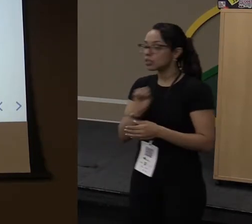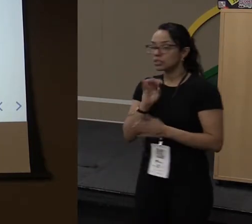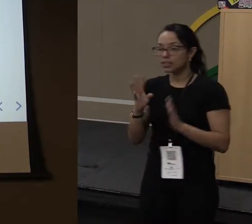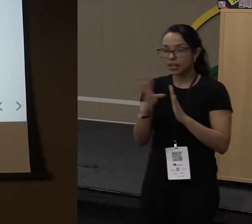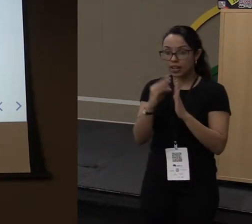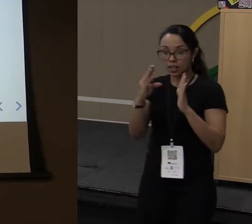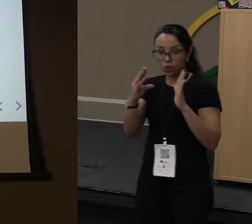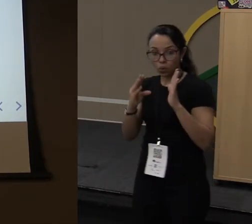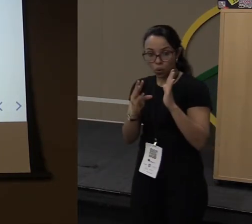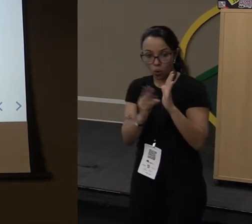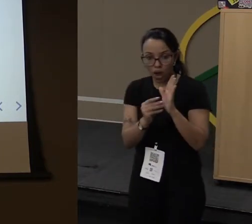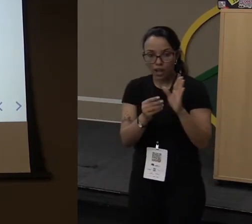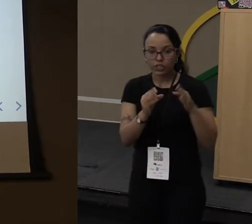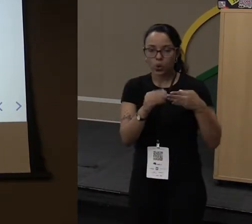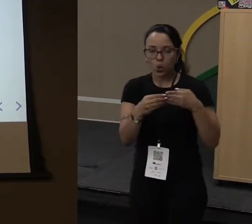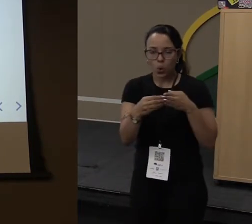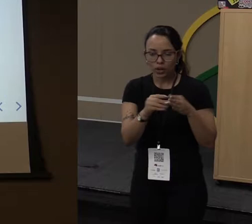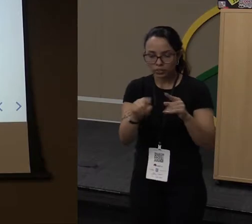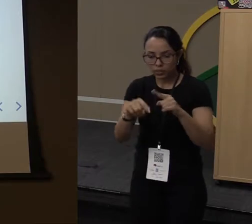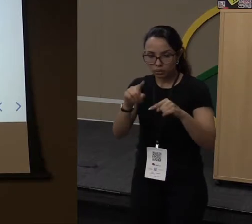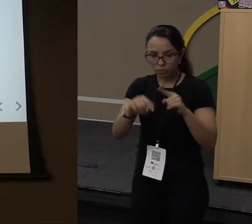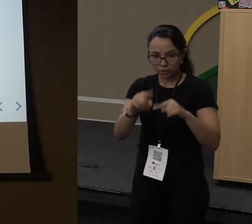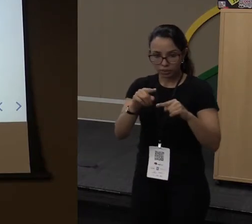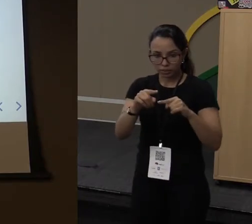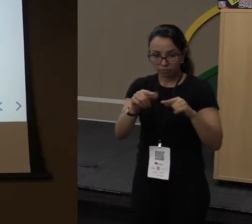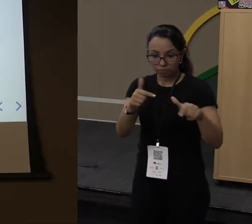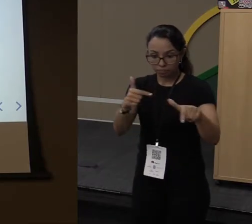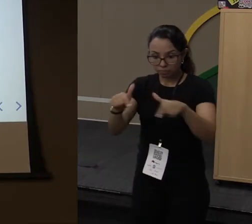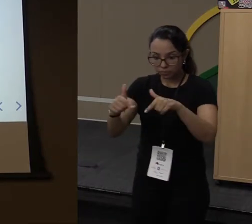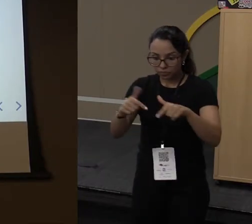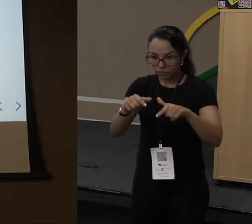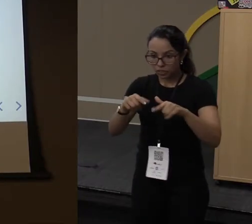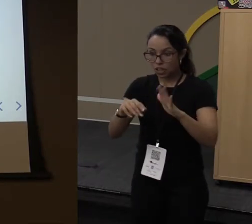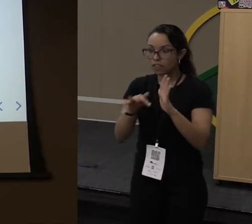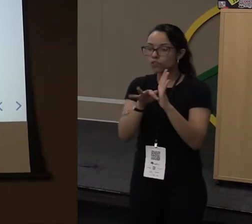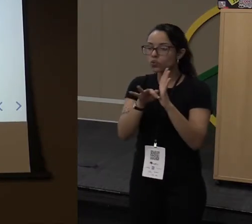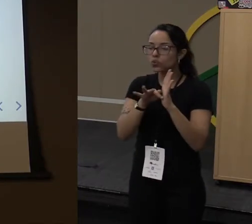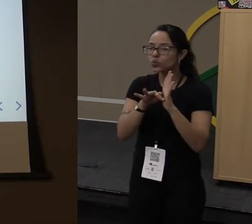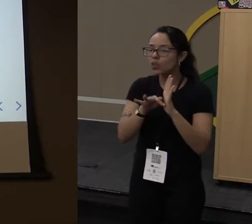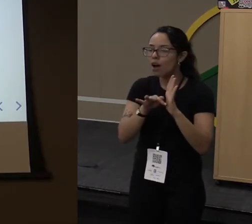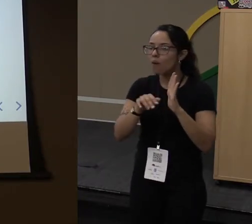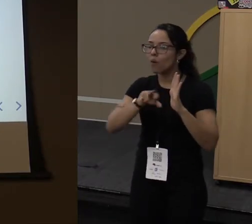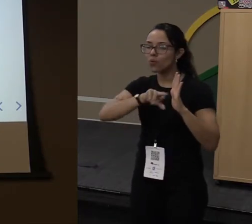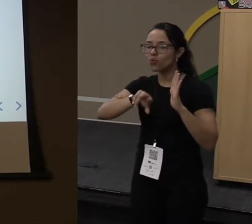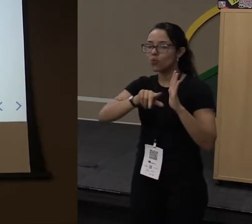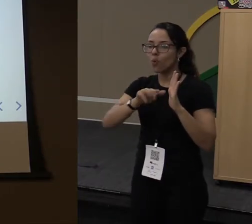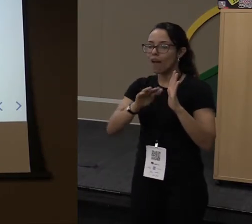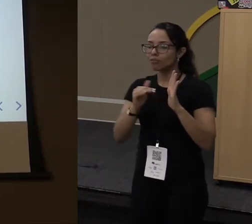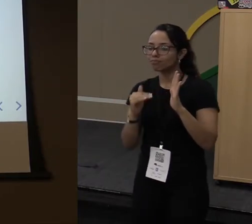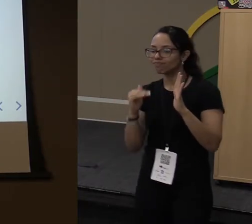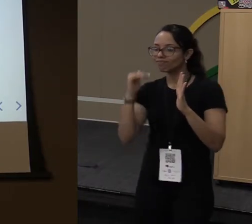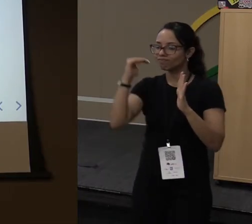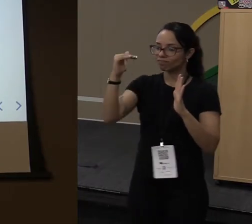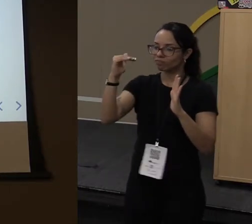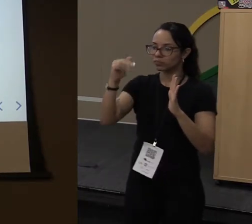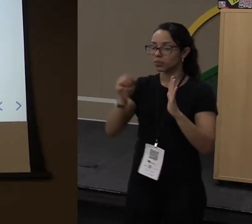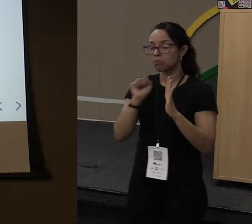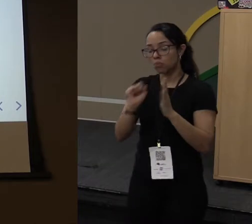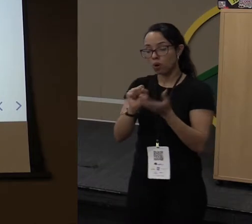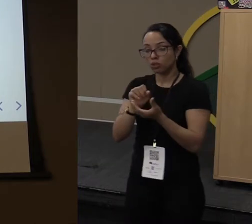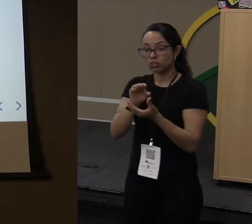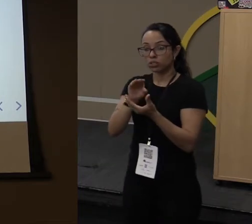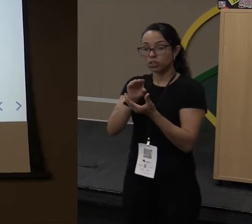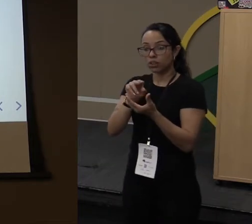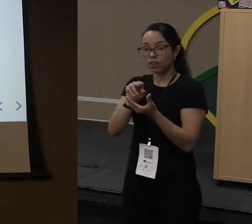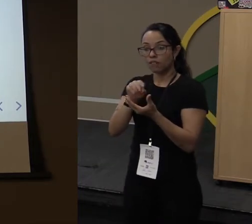orientadas a objetos, funções não são cidadores de primeiro nível. Isso significa que eu não posso ter uma variável, um valor, sendo atribuído